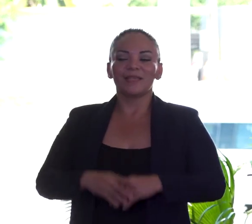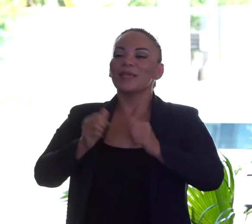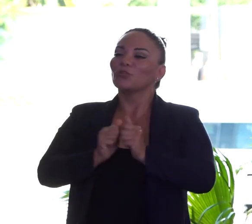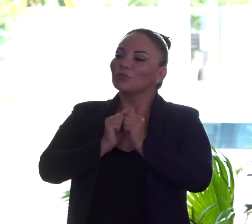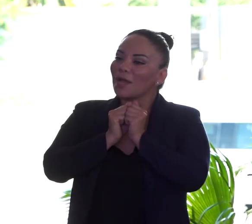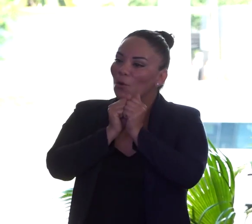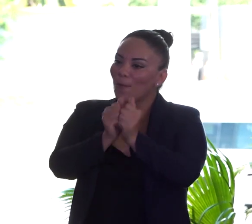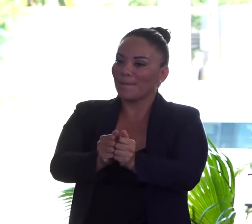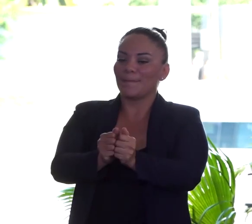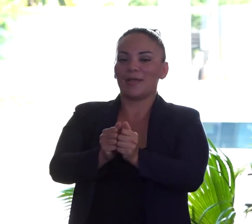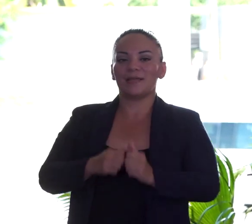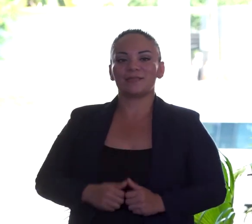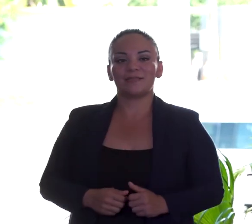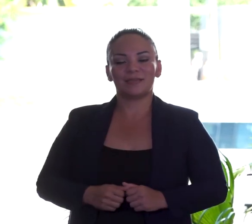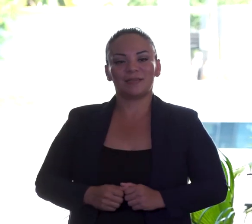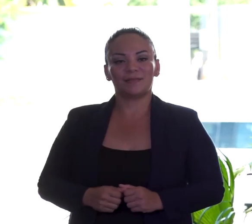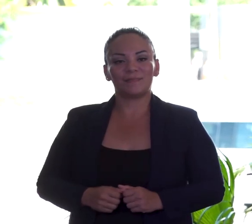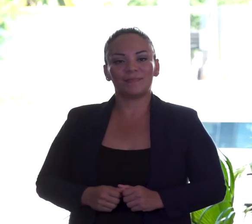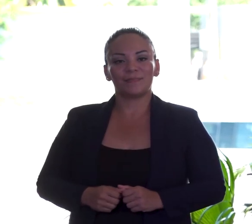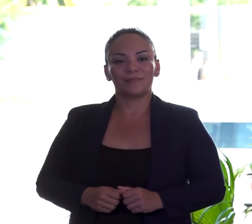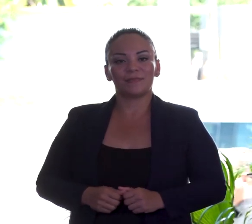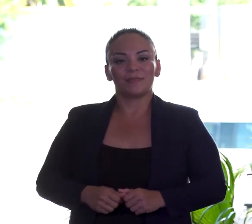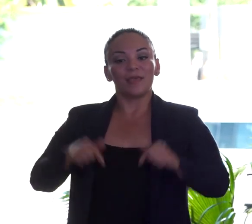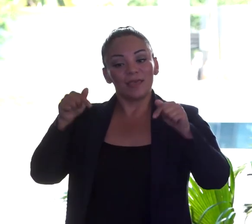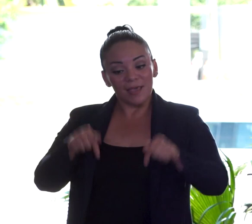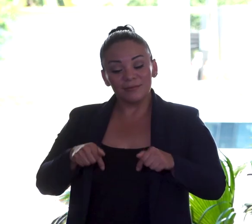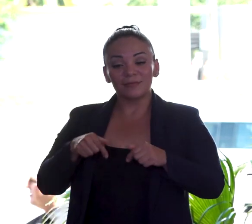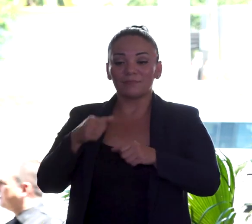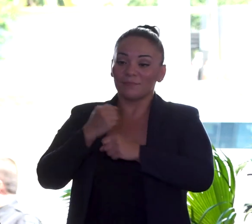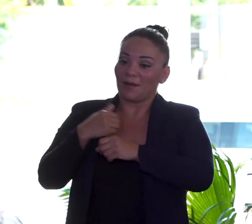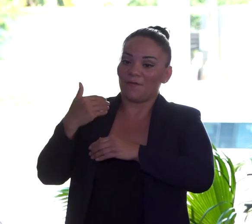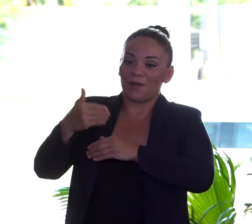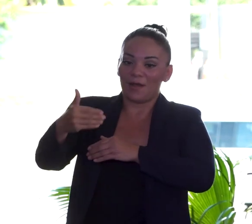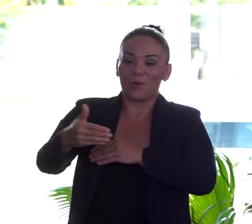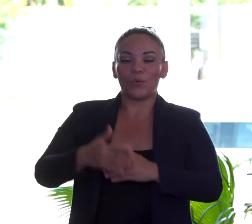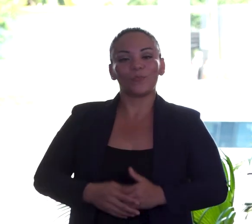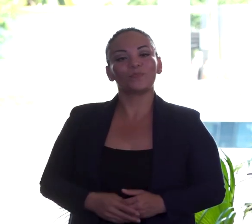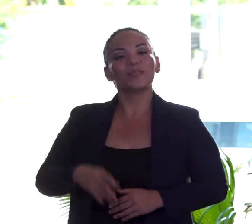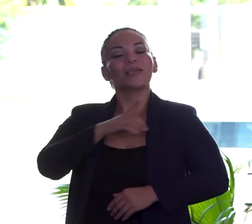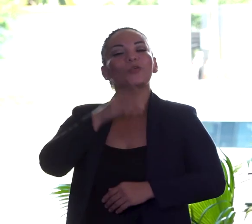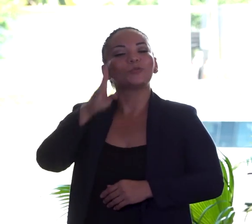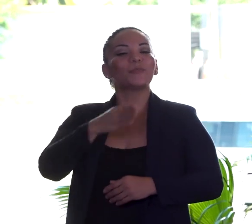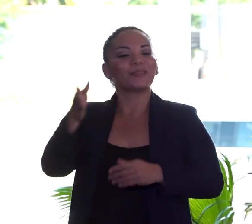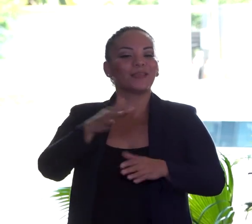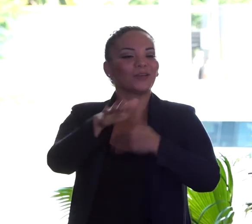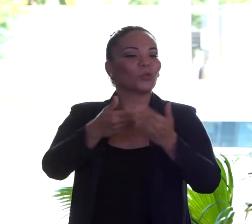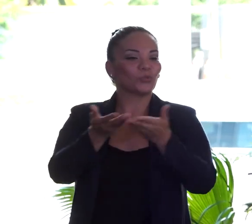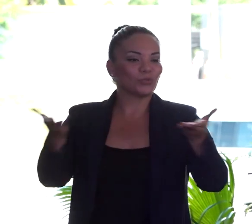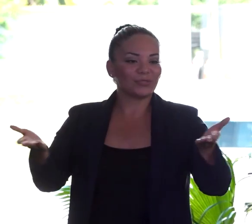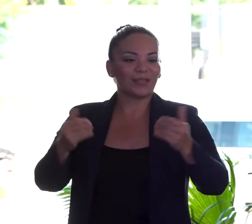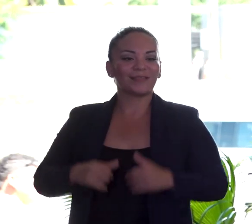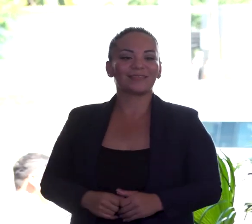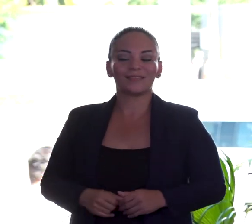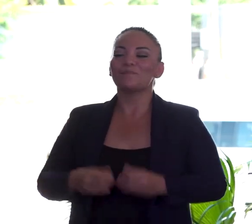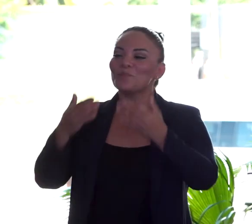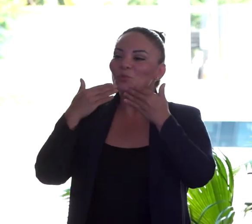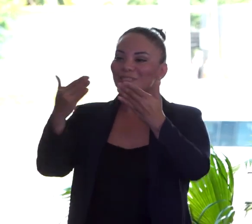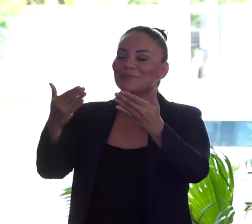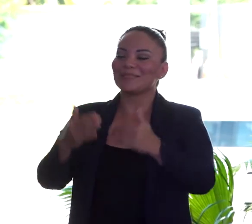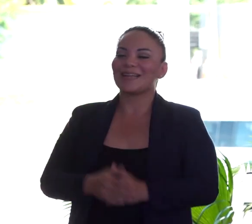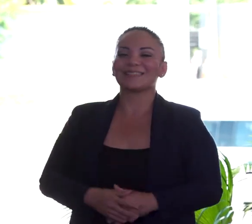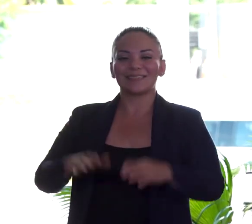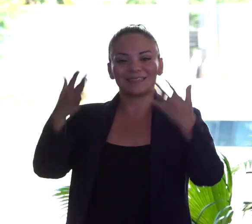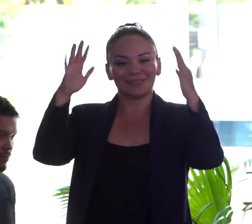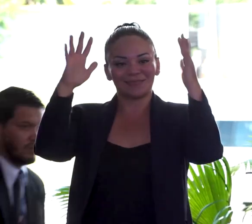acompañe en esta orquesta y que Dios los bendiga a todos ustedes muchísimas